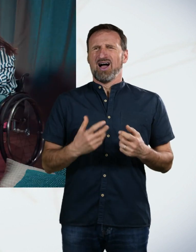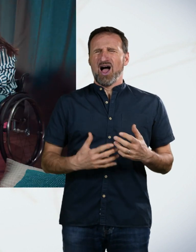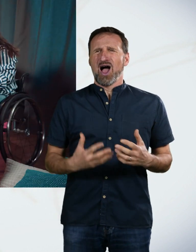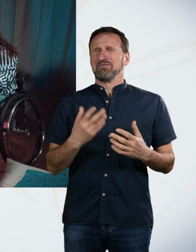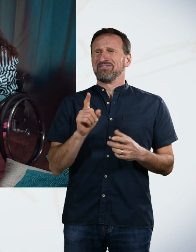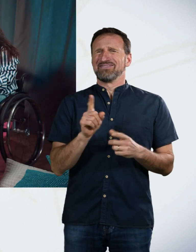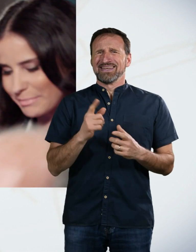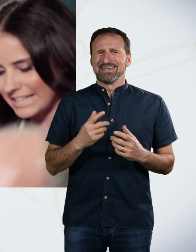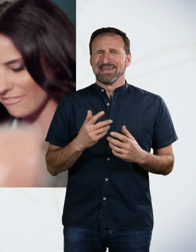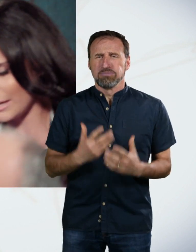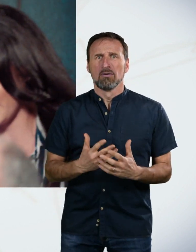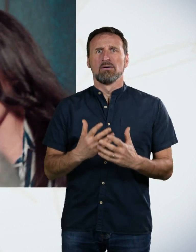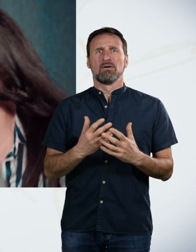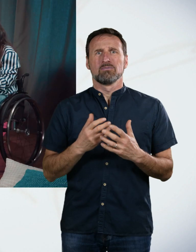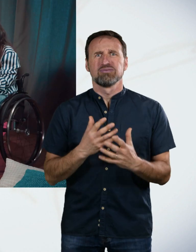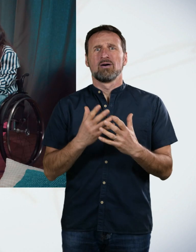Wir sind mittlerweile bei neun. Oh.